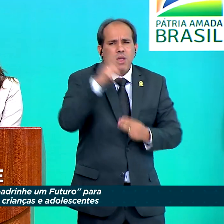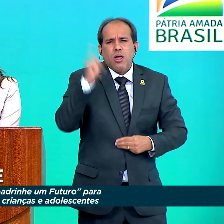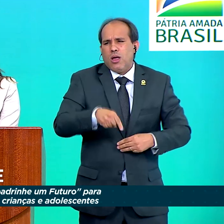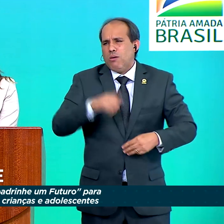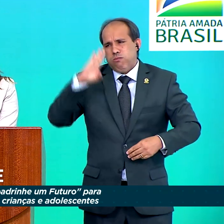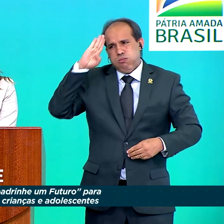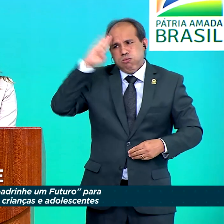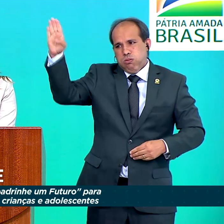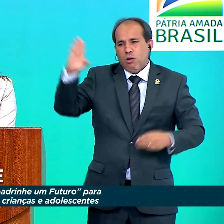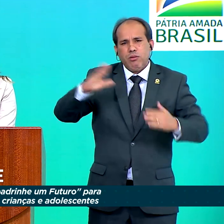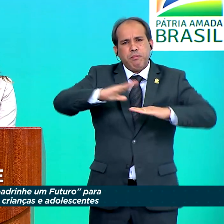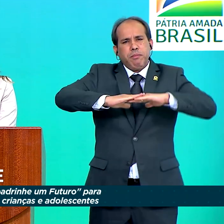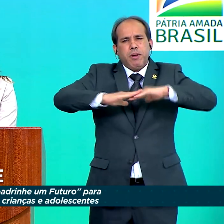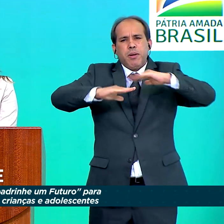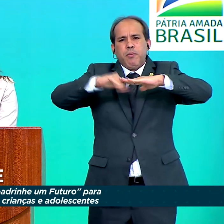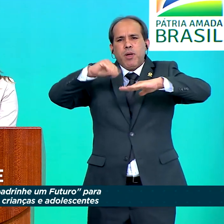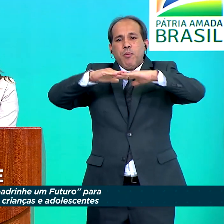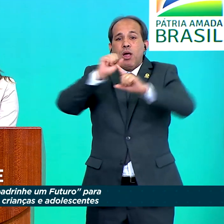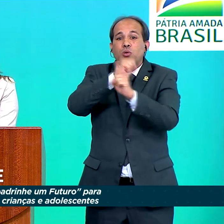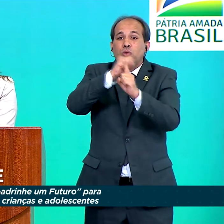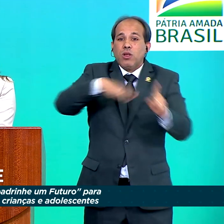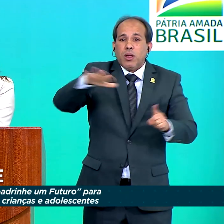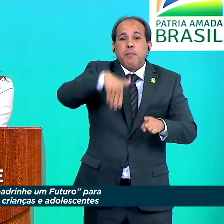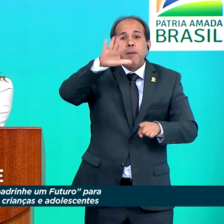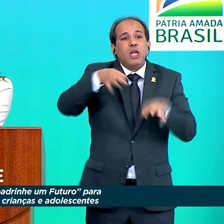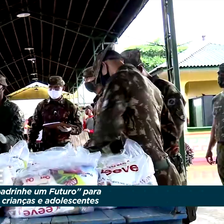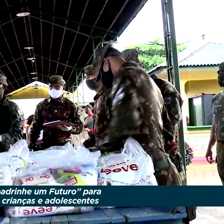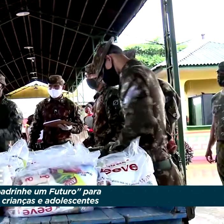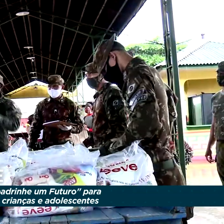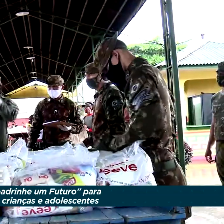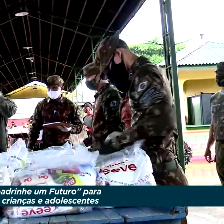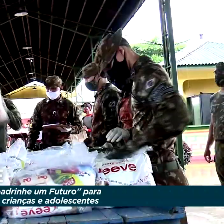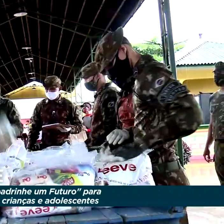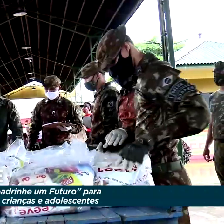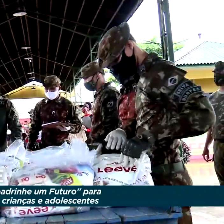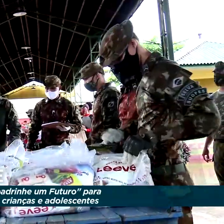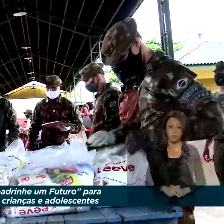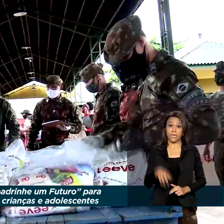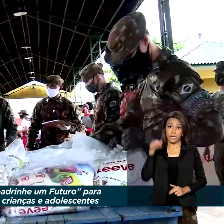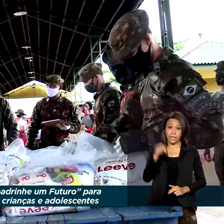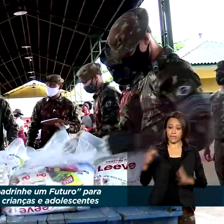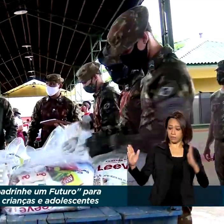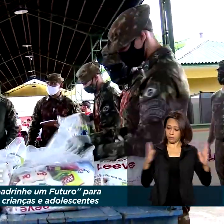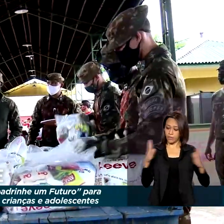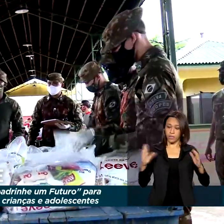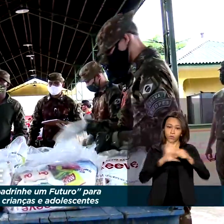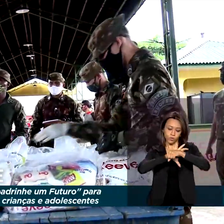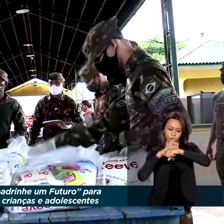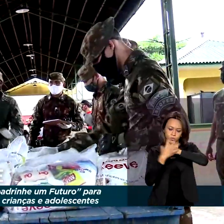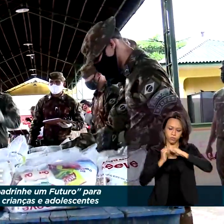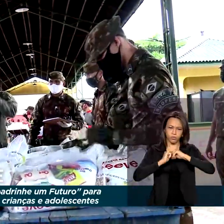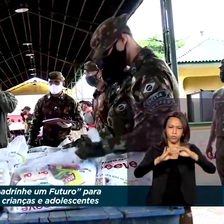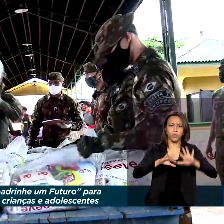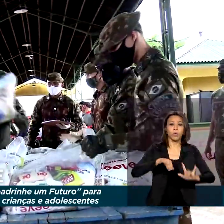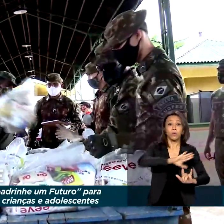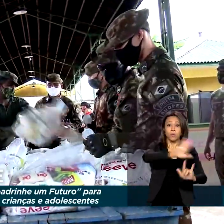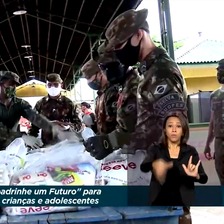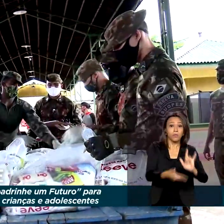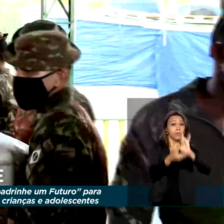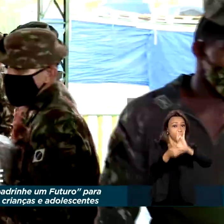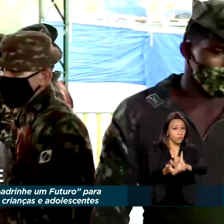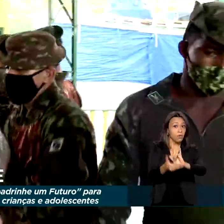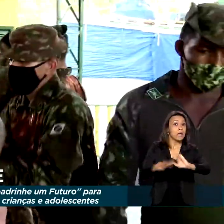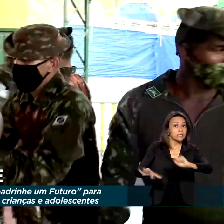fundamental para a construção de uma sociedade mais justa. Durante a pandemia, o Pátria Voluntária garantiu segurança